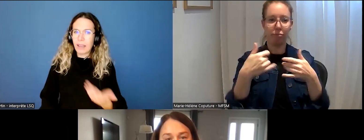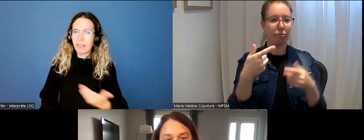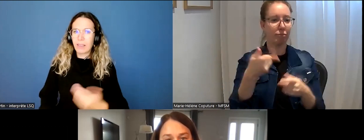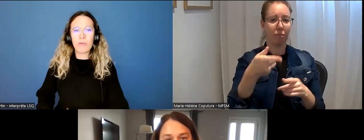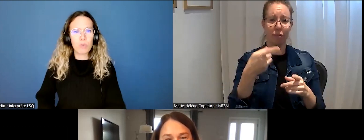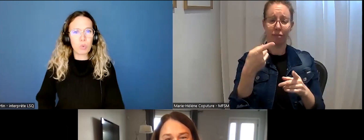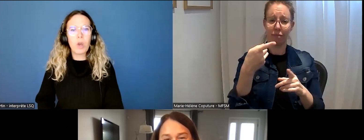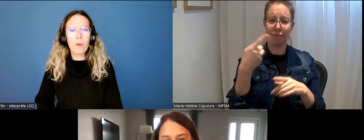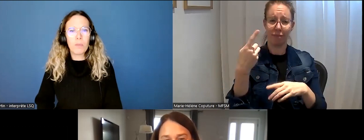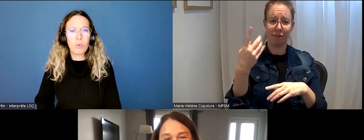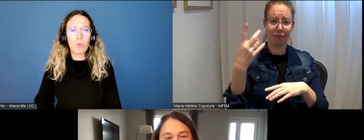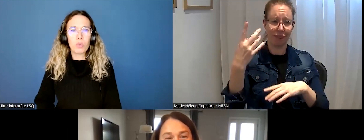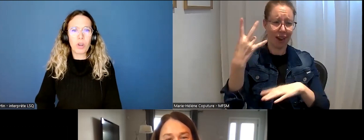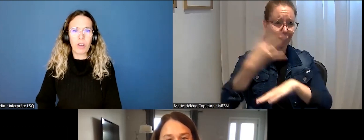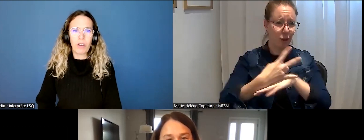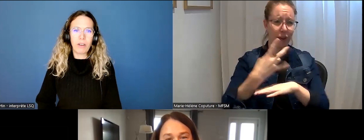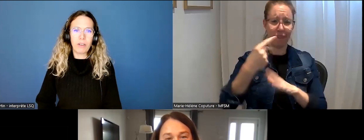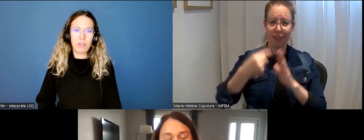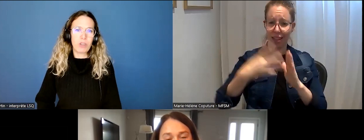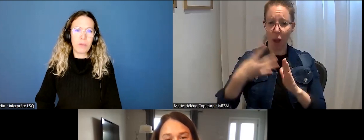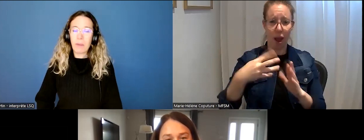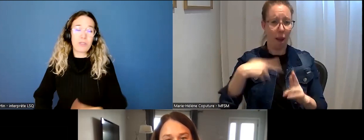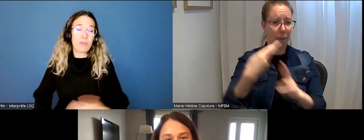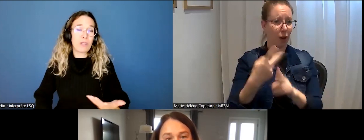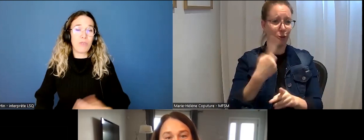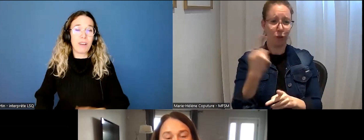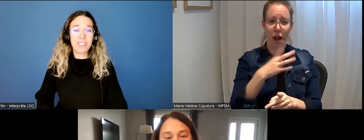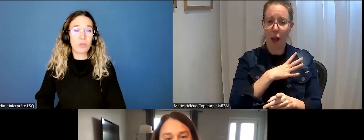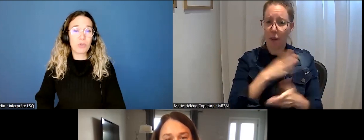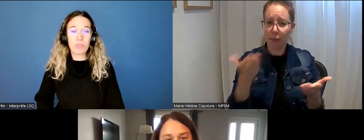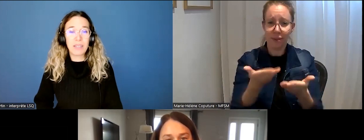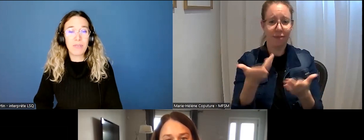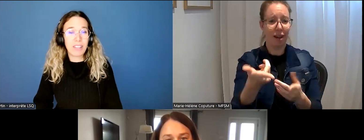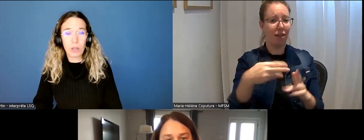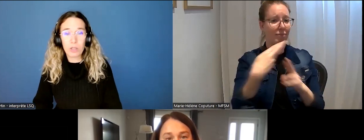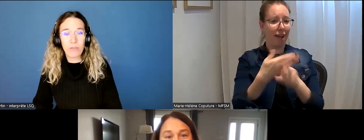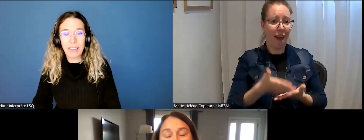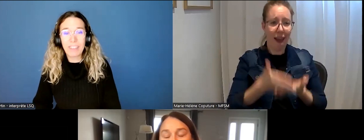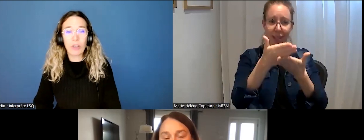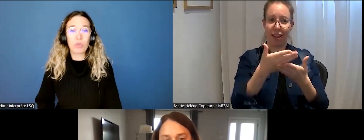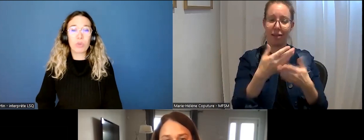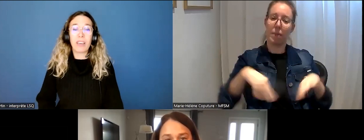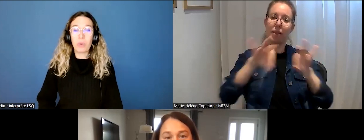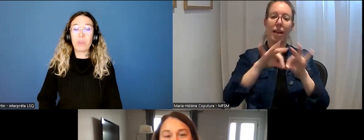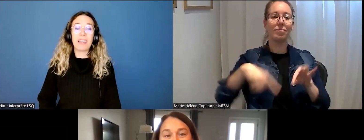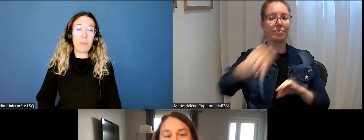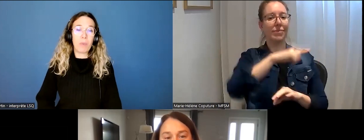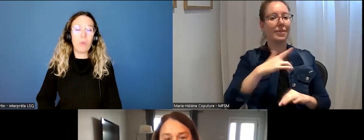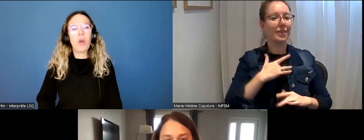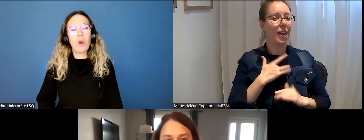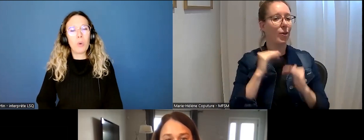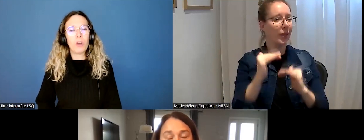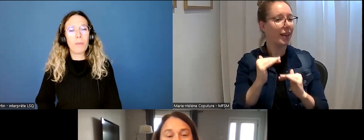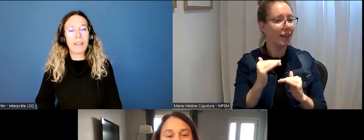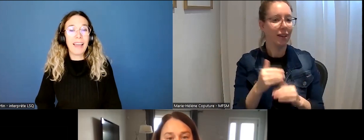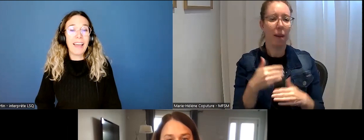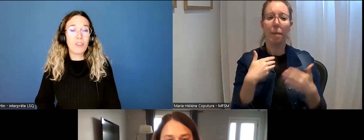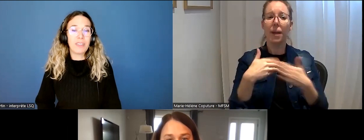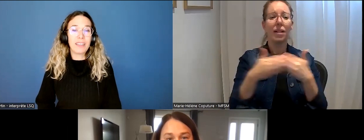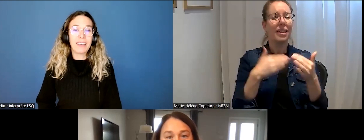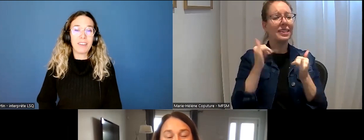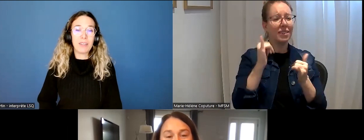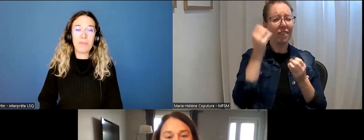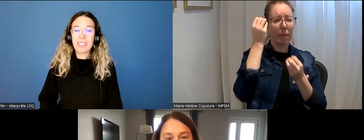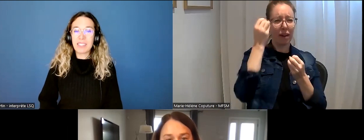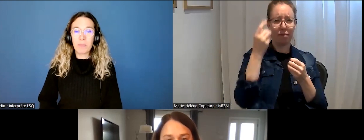de vous contacter, vous, justement, parce que vous êtes ouverts 7 jours sur 7, 24 heures sur 24, il y a toujours quelqu'un qui répond aux demandes d